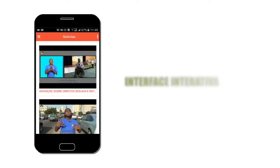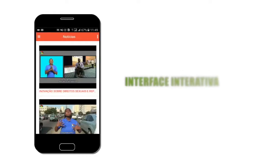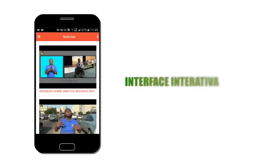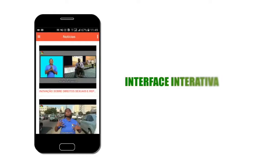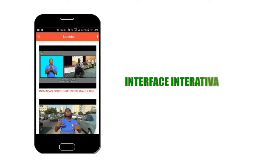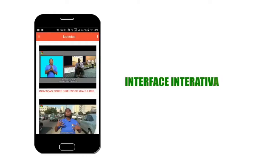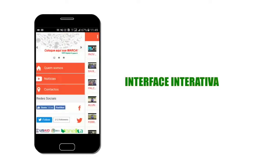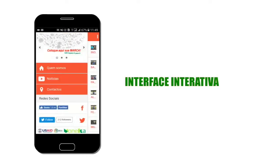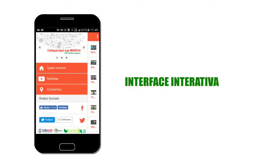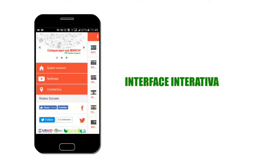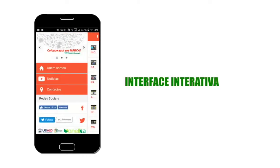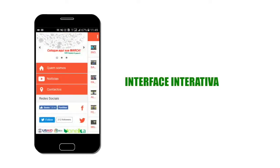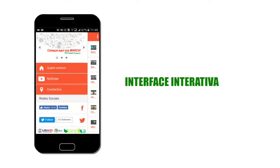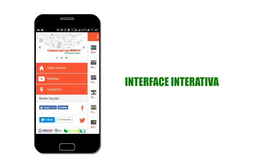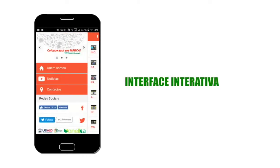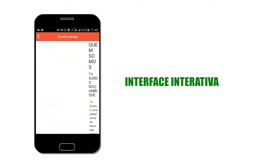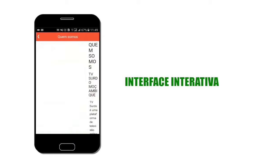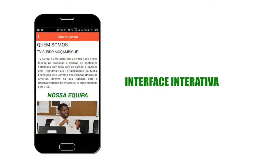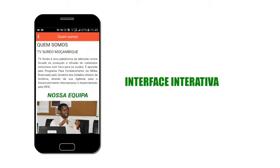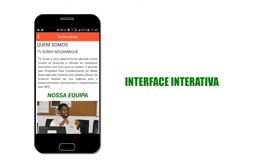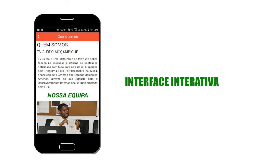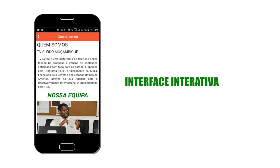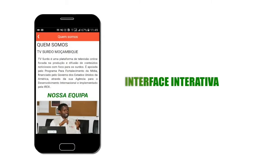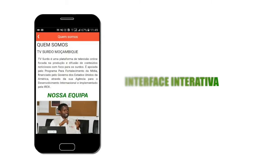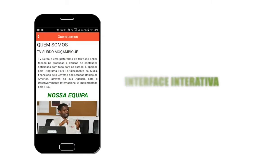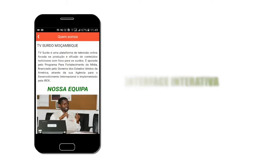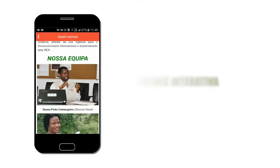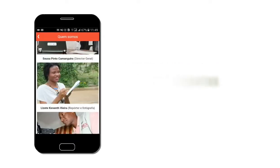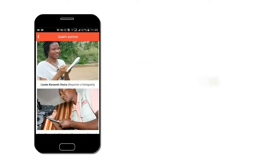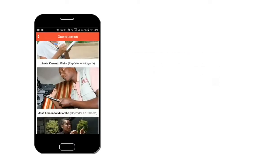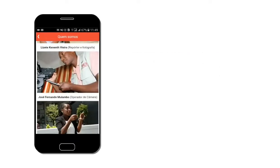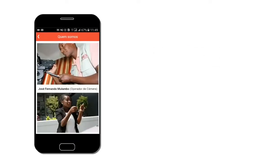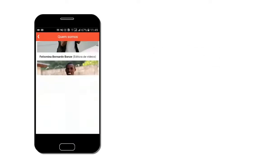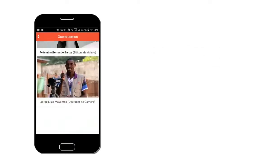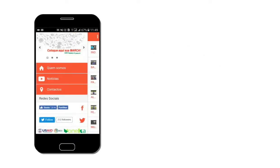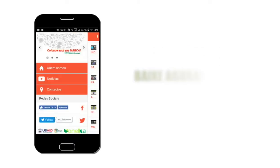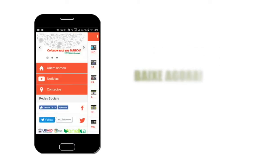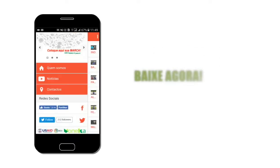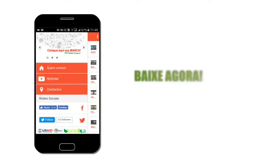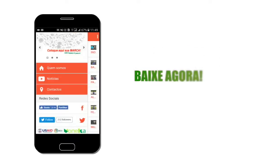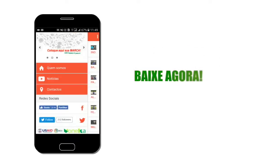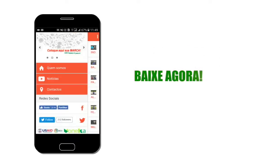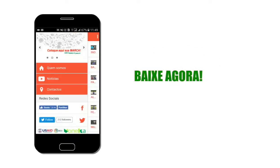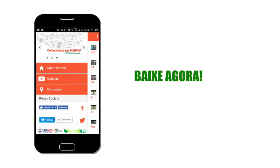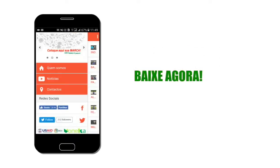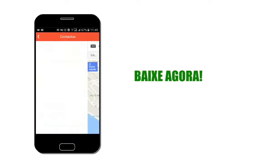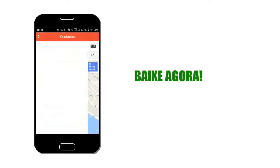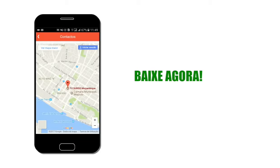Possui uma interface bastante interativa. De que está à espera? Baixe agora. TV